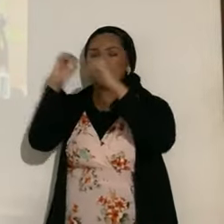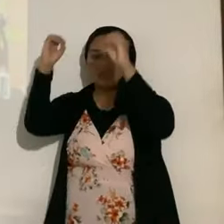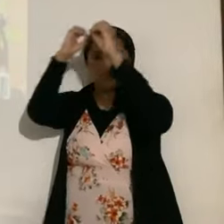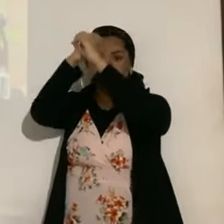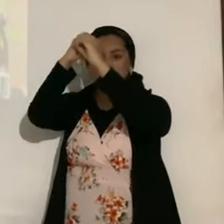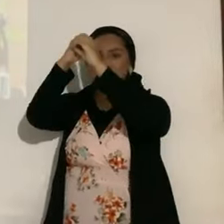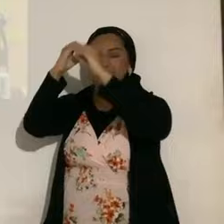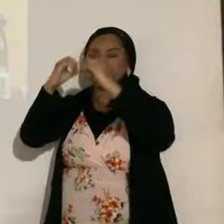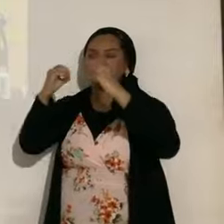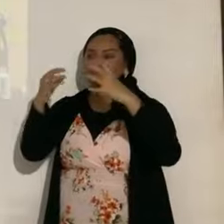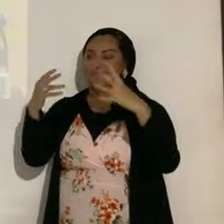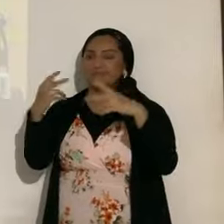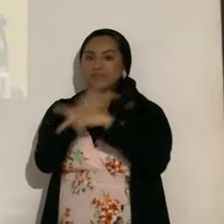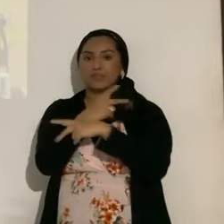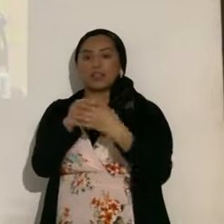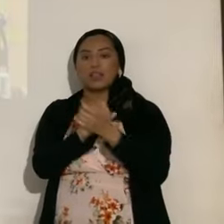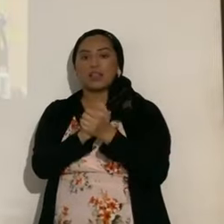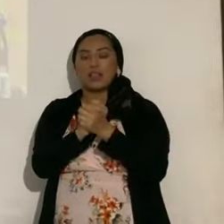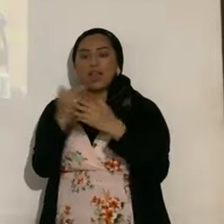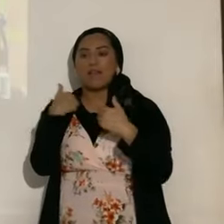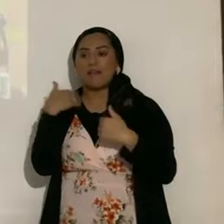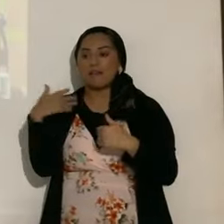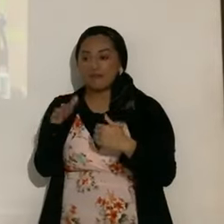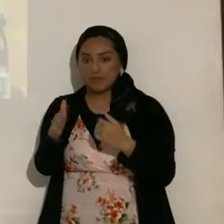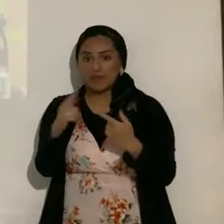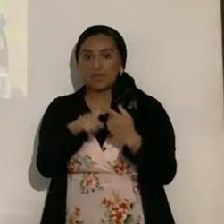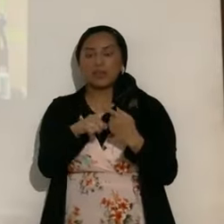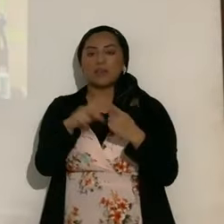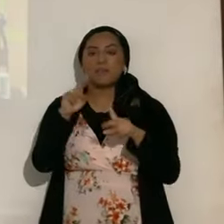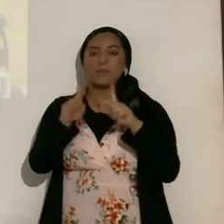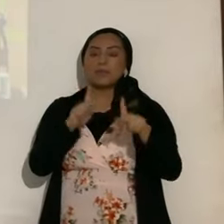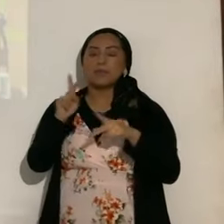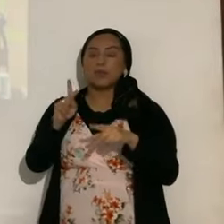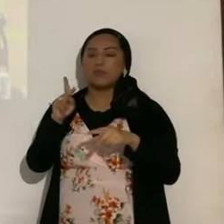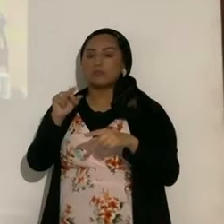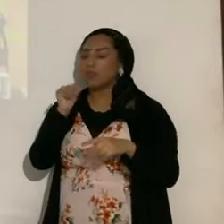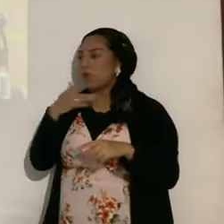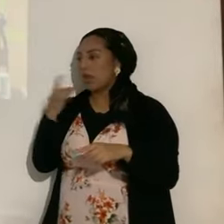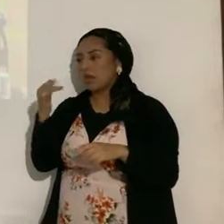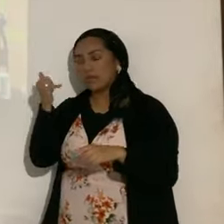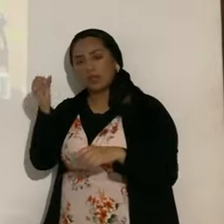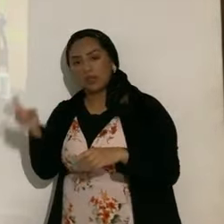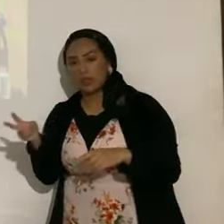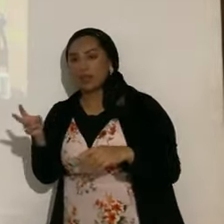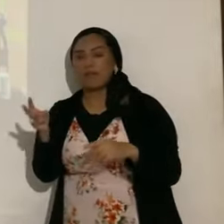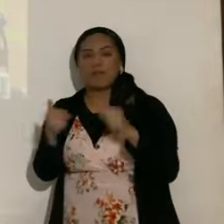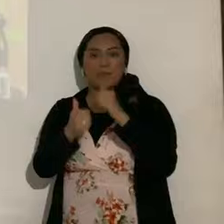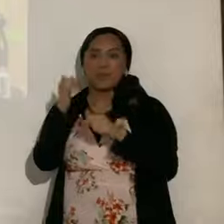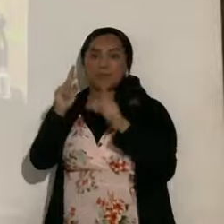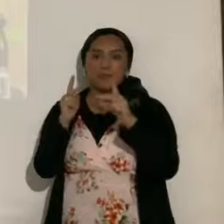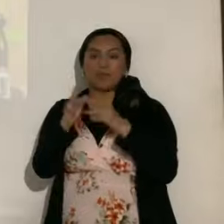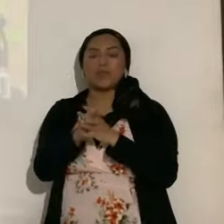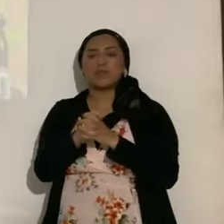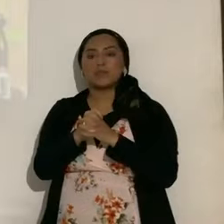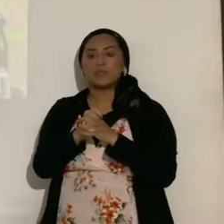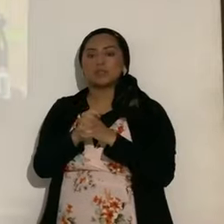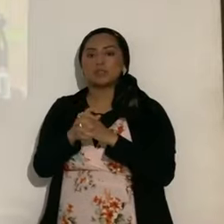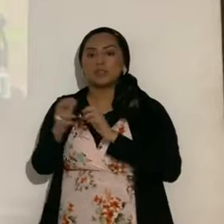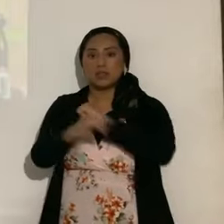está, Pisces, peces, los peces, los que no quisieron, a Yahweh, que es la mayoría de la humanidad, el carnero viene un tope, la ballena viene algo grande,